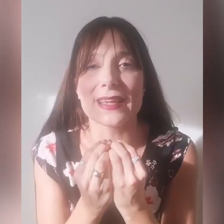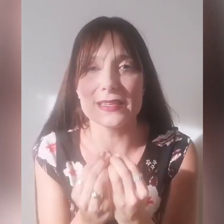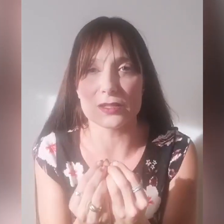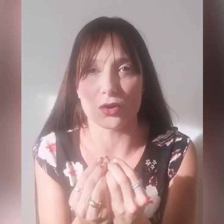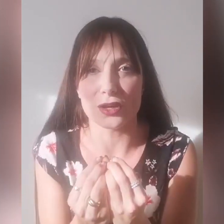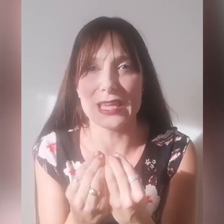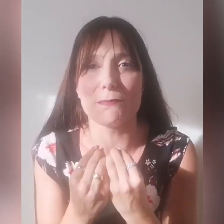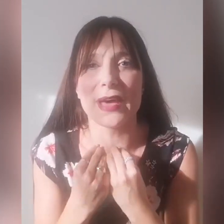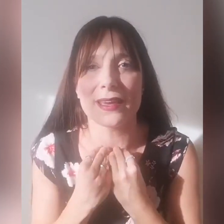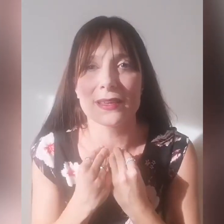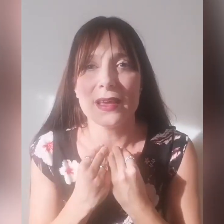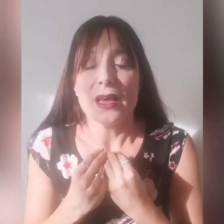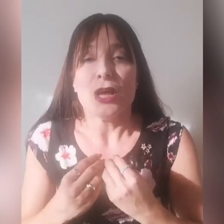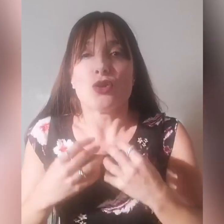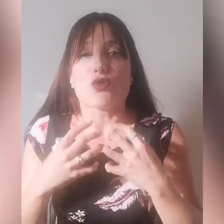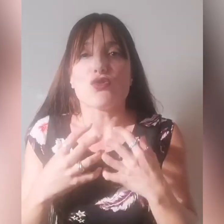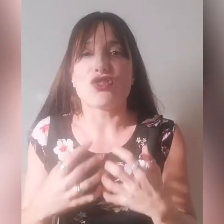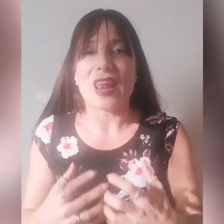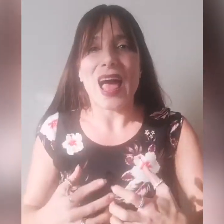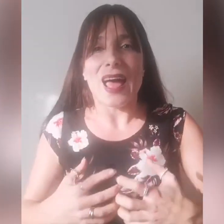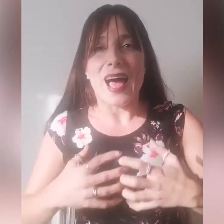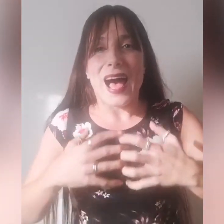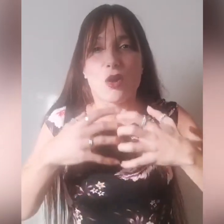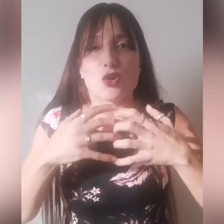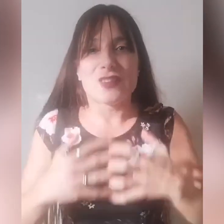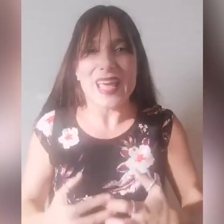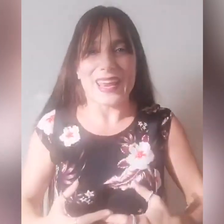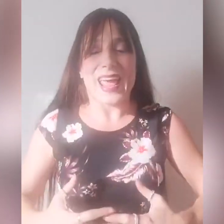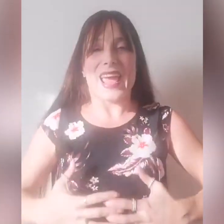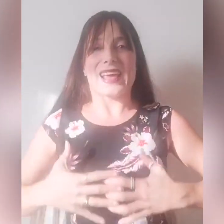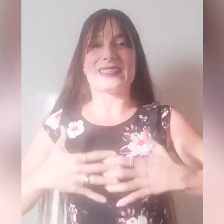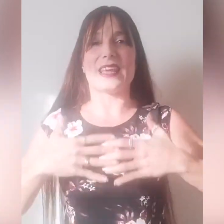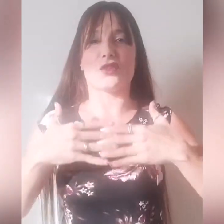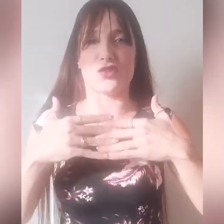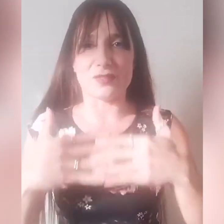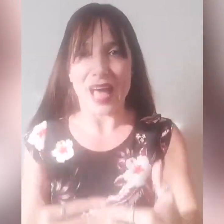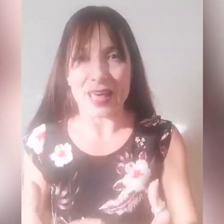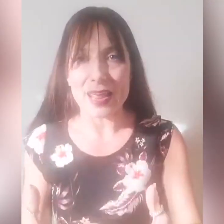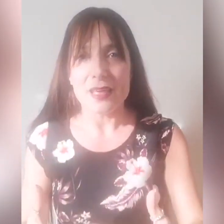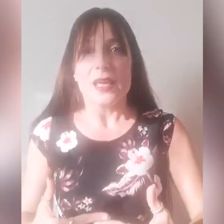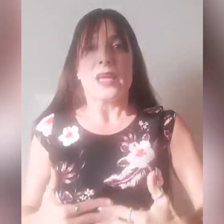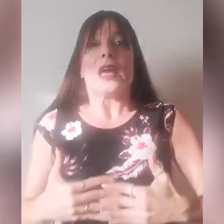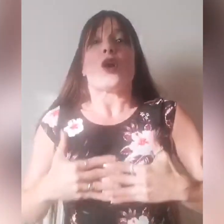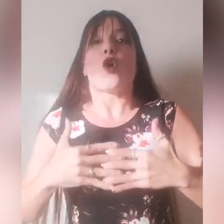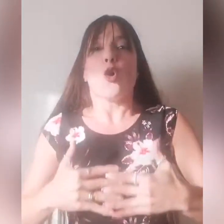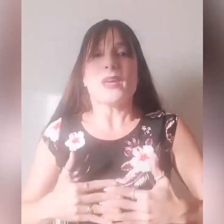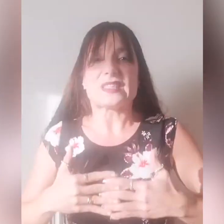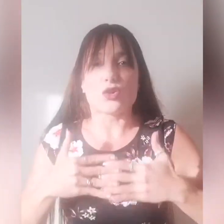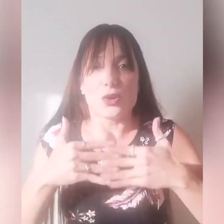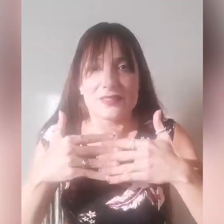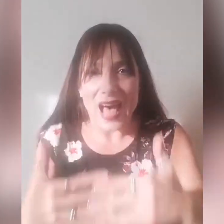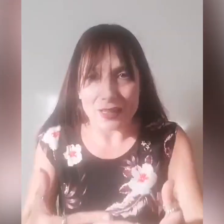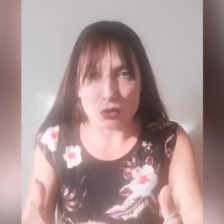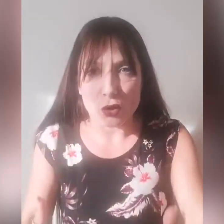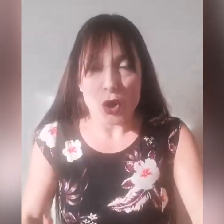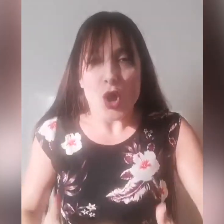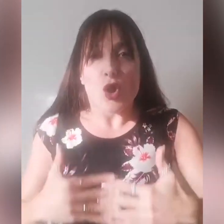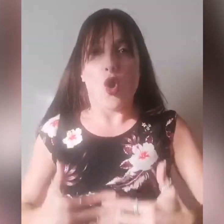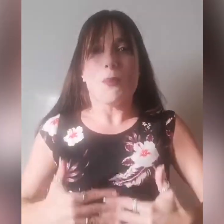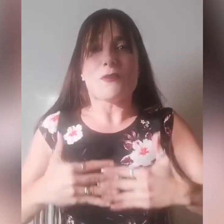Cristo, in me, non riuscirà a godere e esercitare come soldato, come